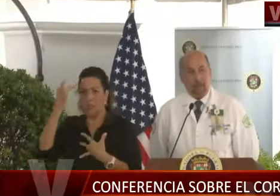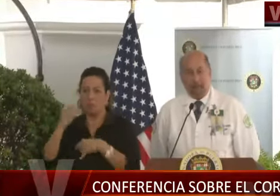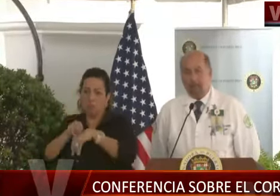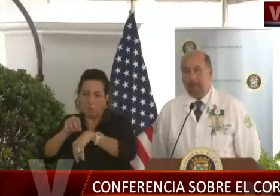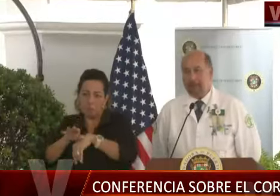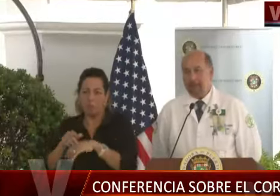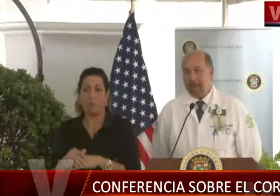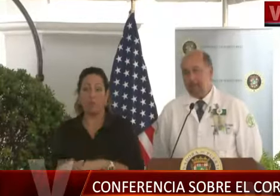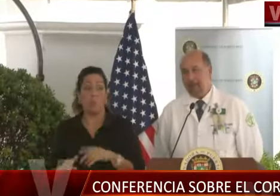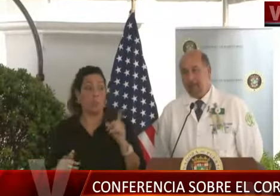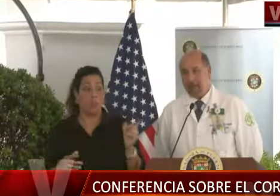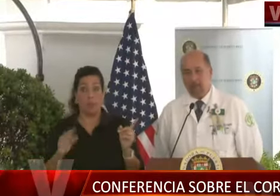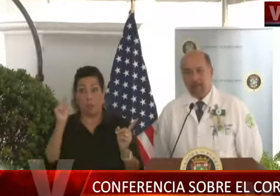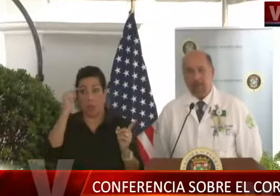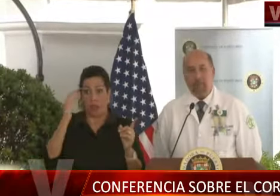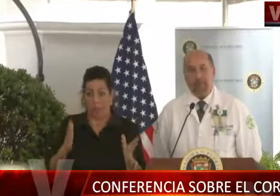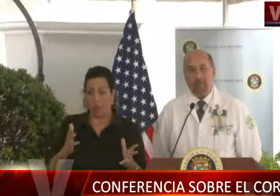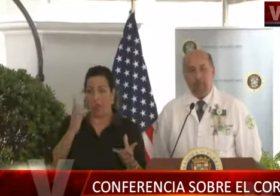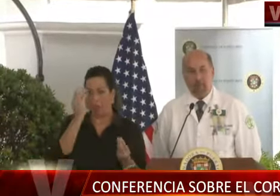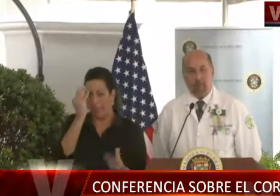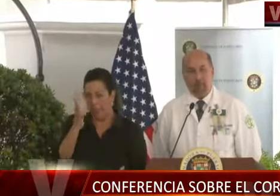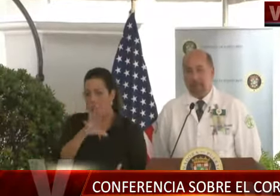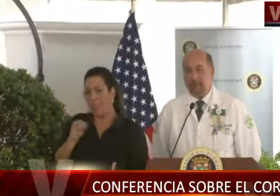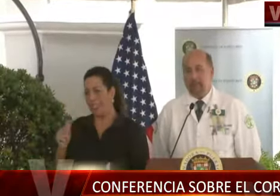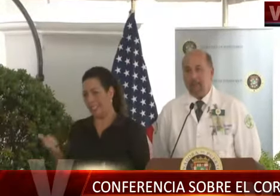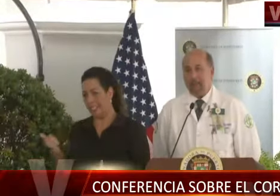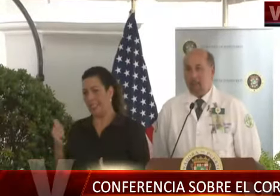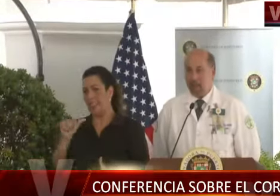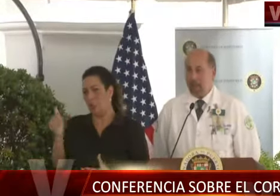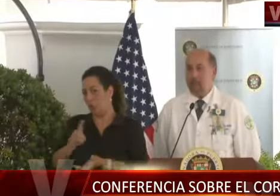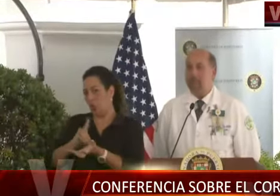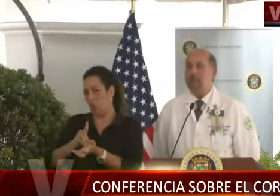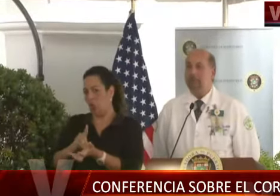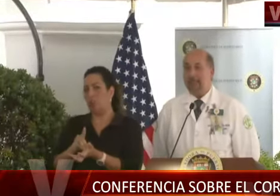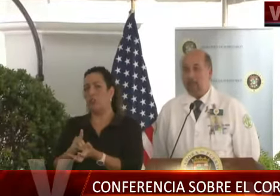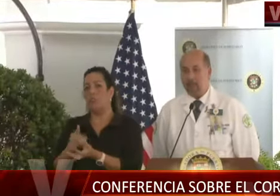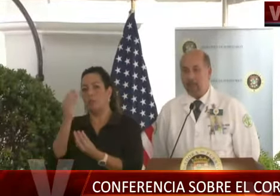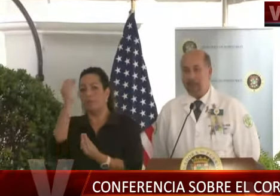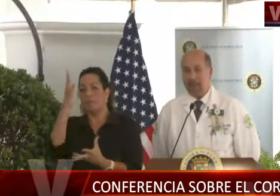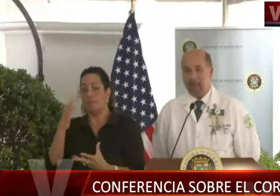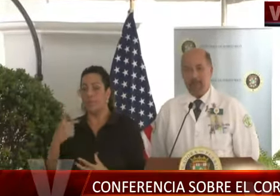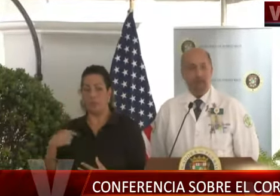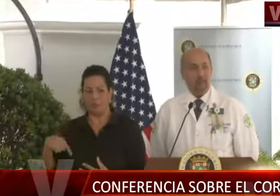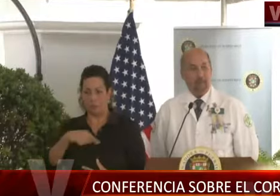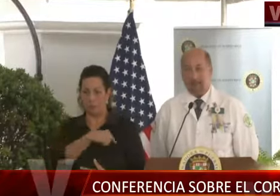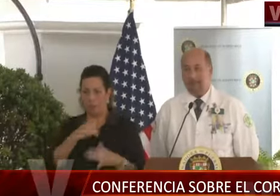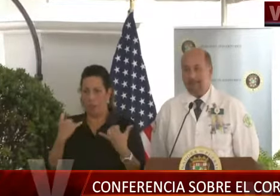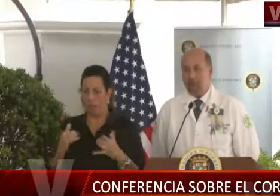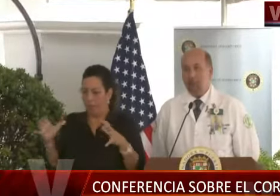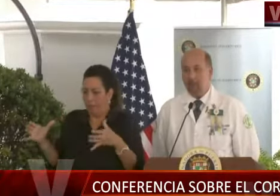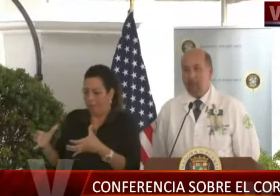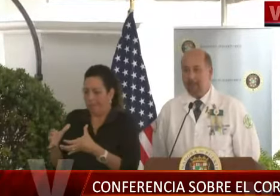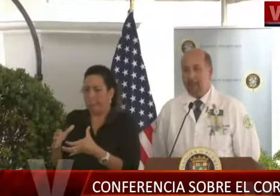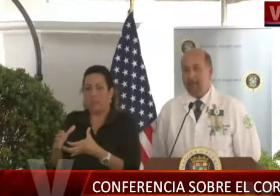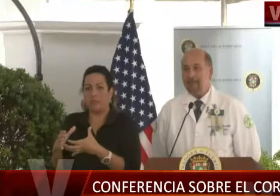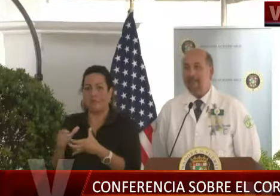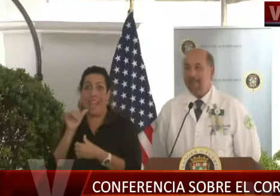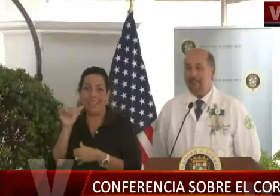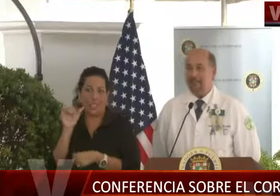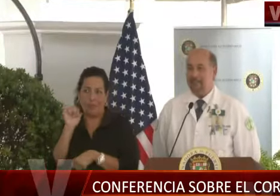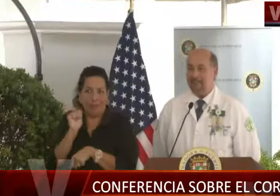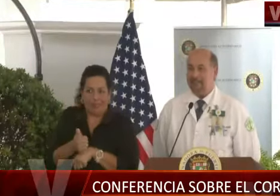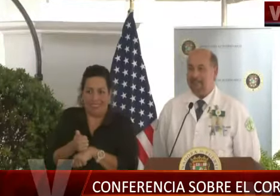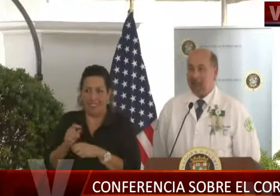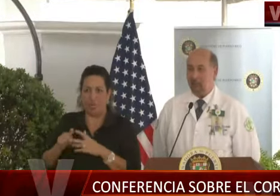la señora gobernadora, acaba de decir el doctor Segundo Rodríguez, esta comisión, este Task Force, básicamente se fundó ayer,